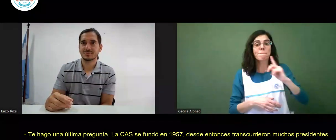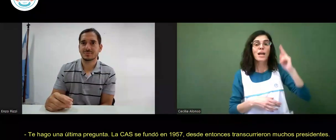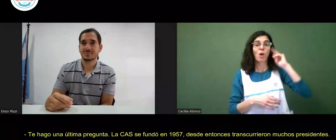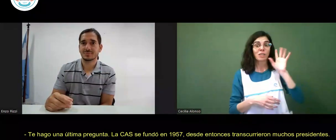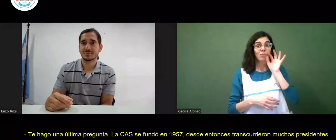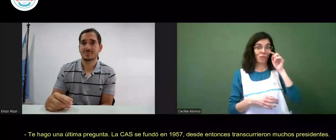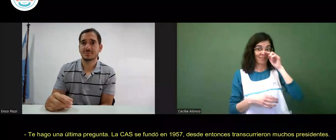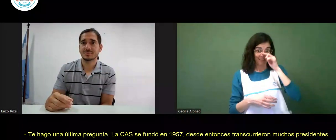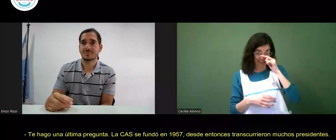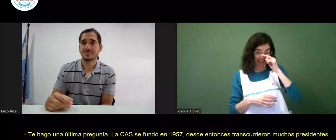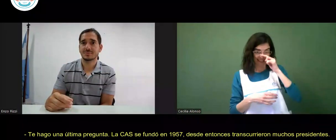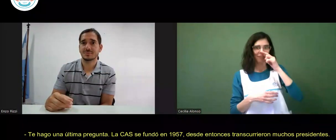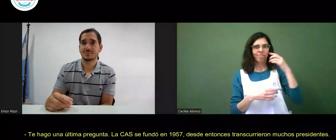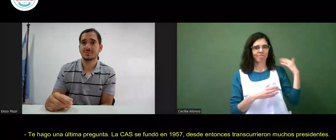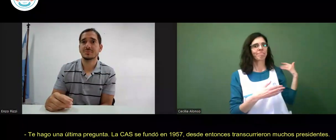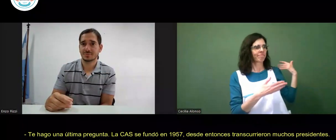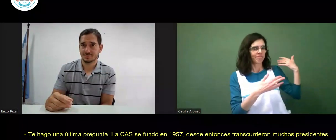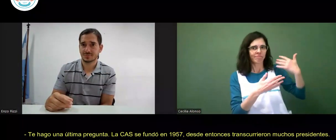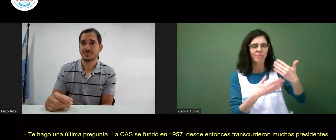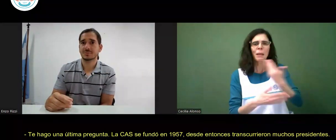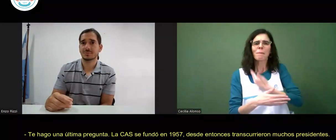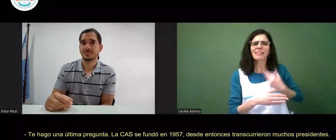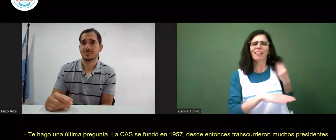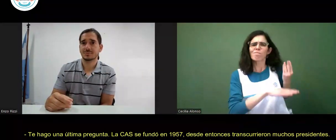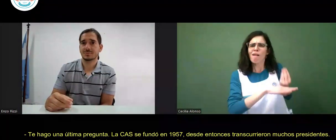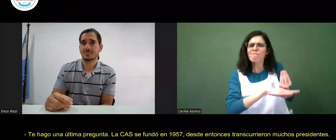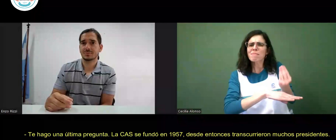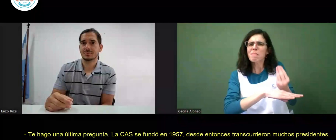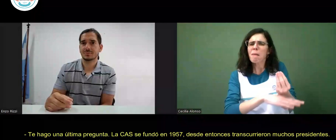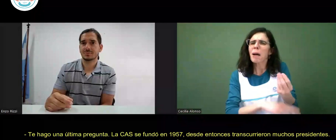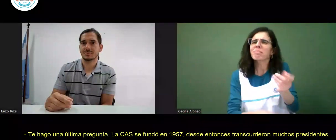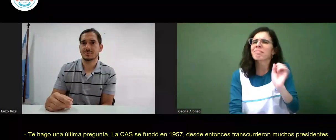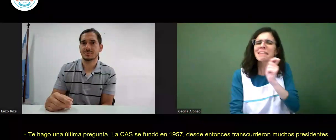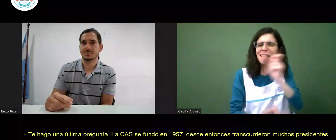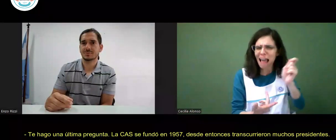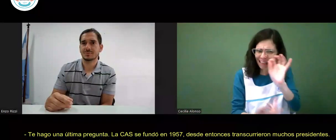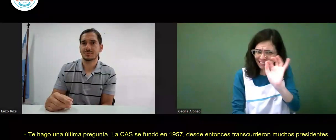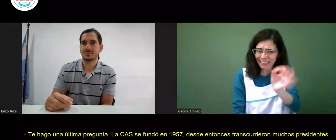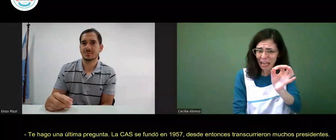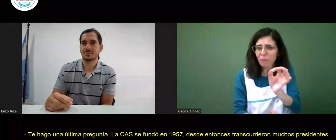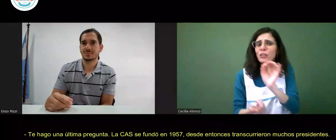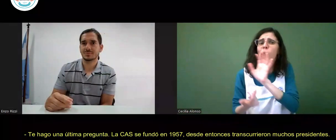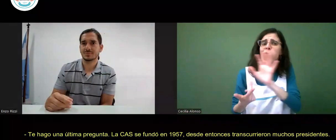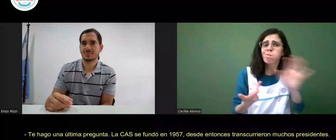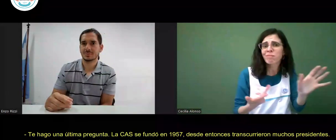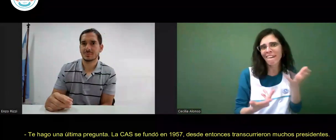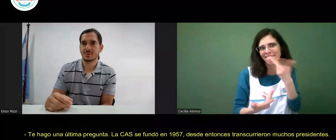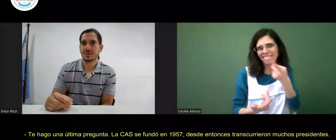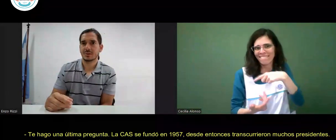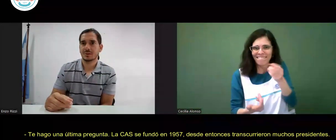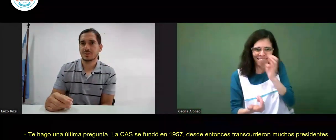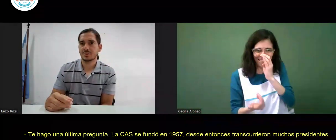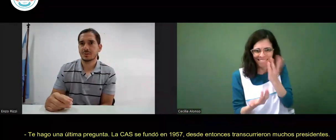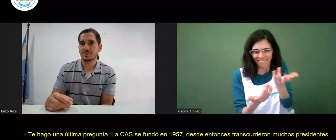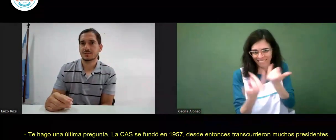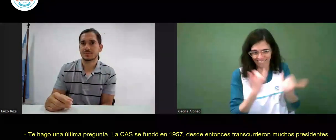desde entonces transcurrieron muchos presidentes ¿recordás los nombres de cada uno o me gustaría que nos cuentes